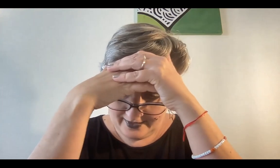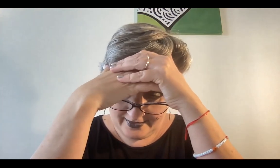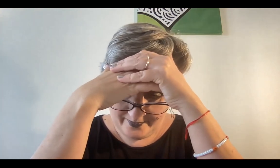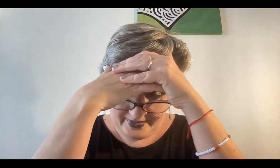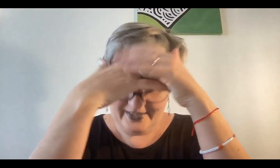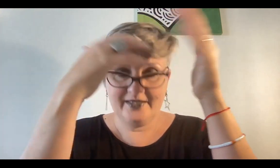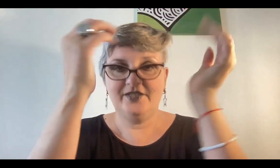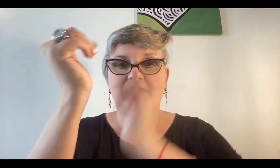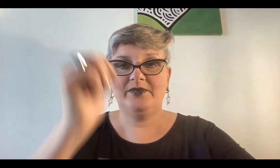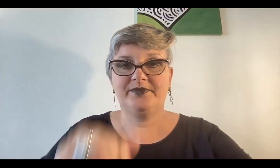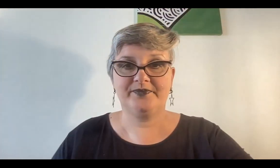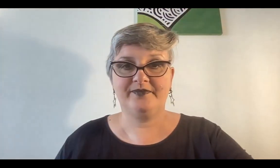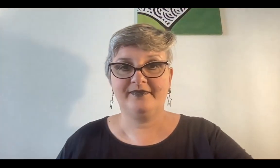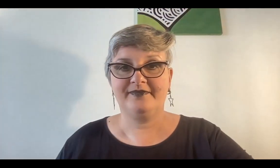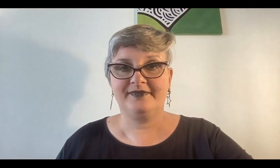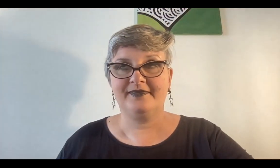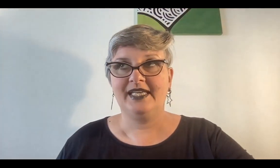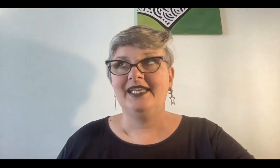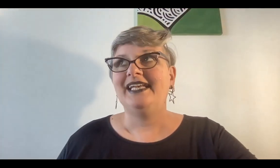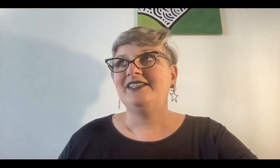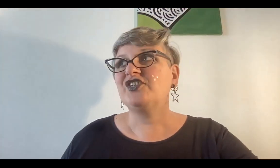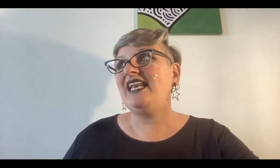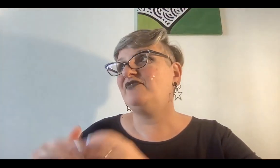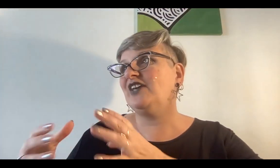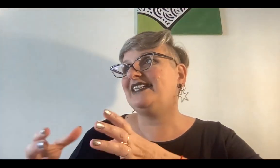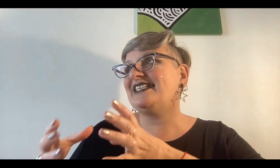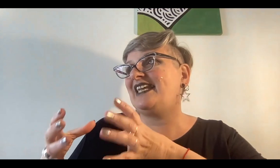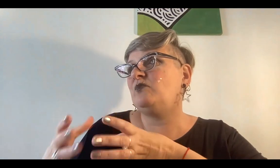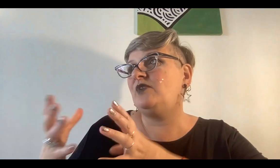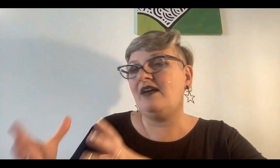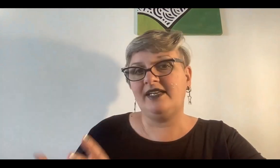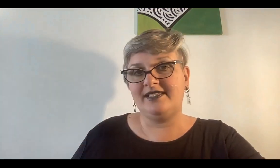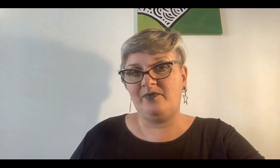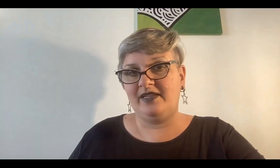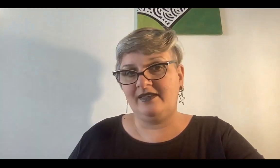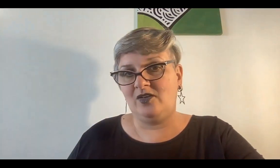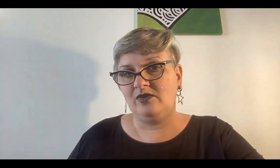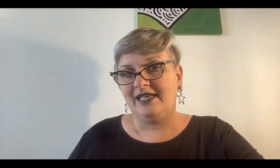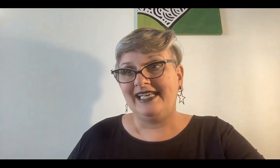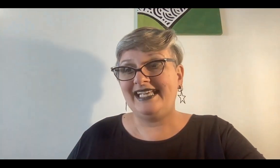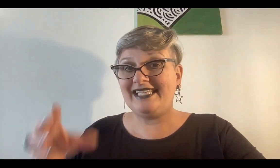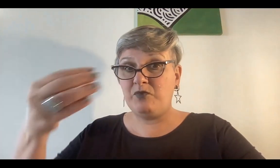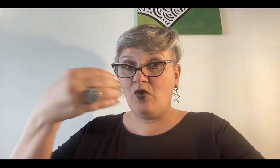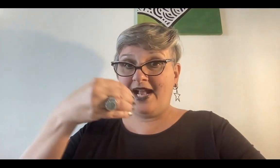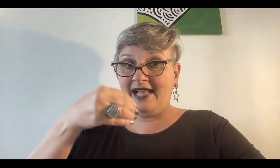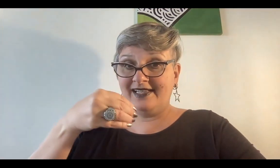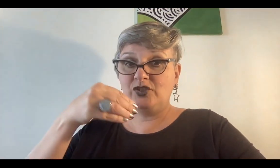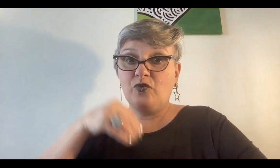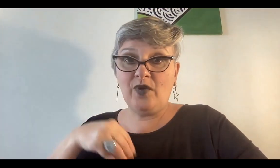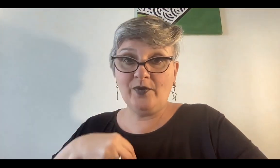qué interpretación mi amor entonces las fogatas emulaban esa espada de Luke que es buscar tu fuego